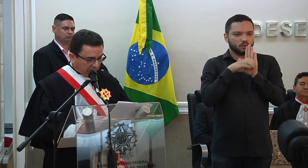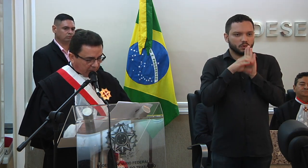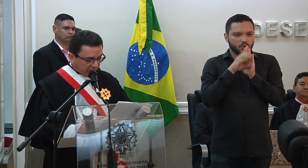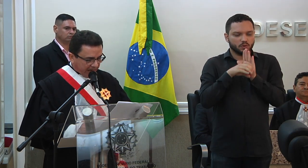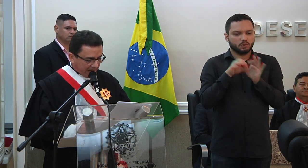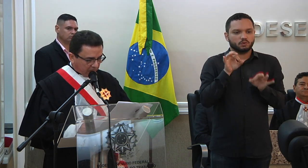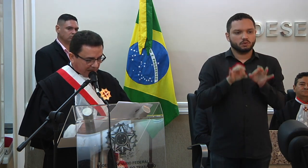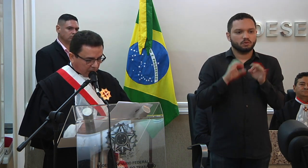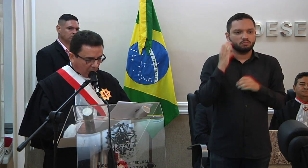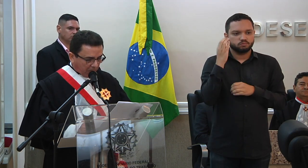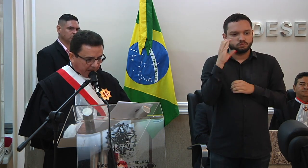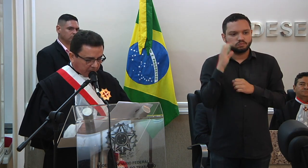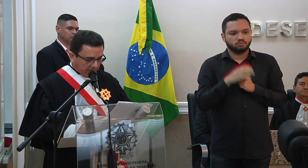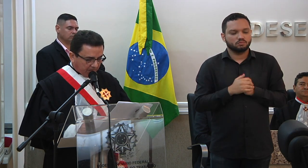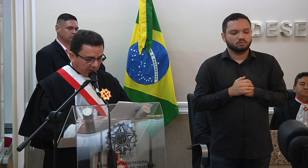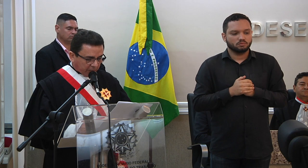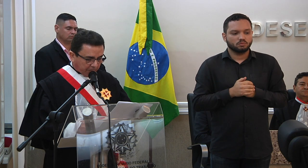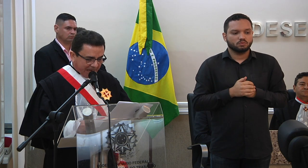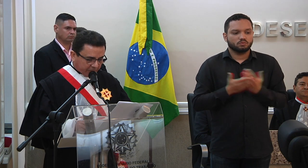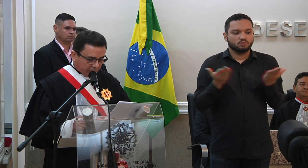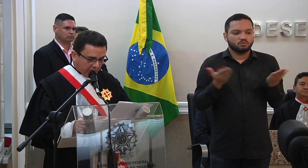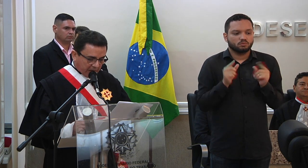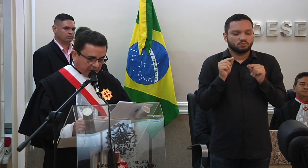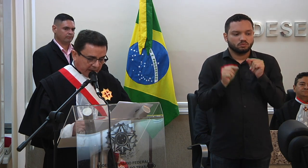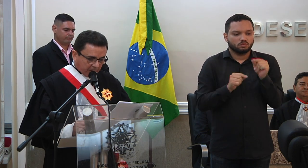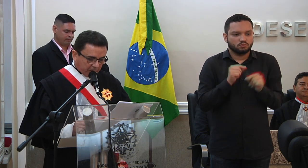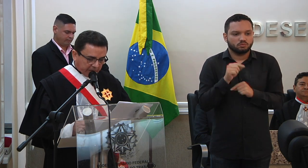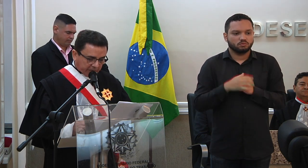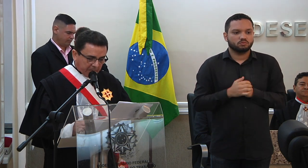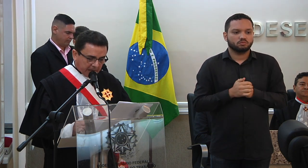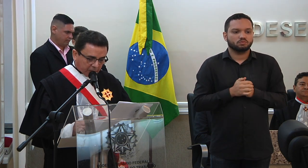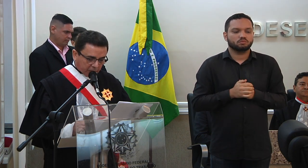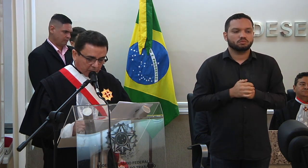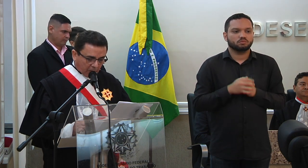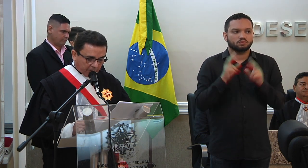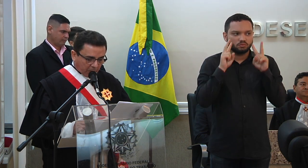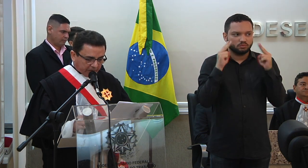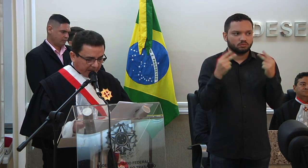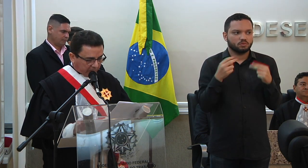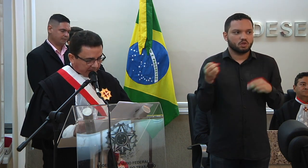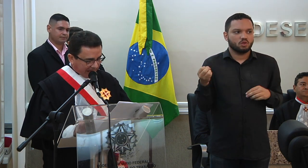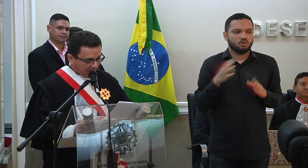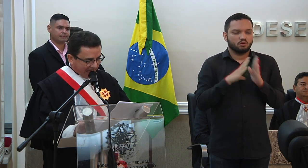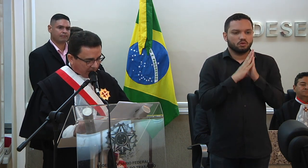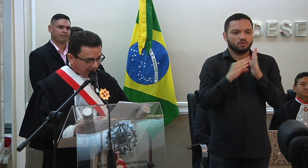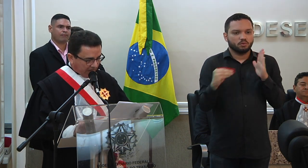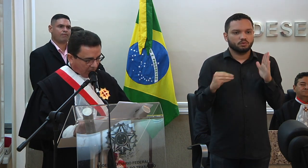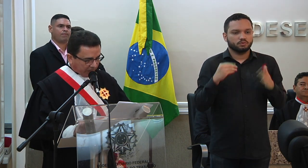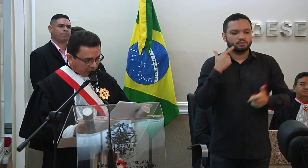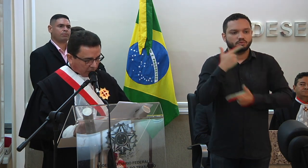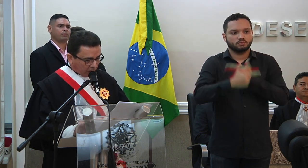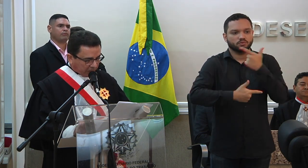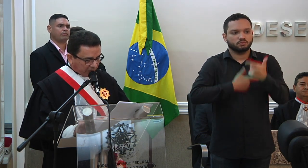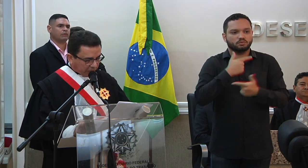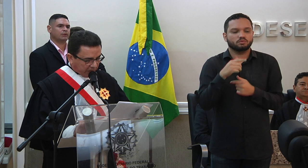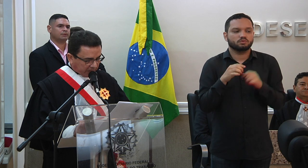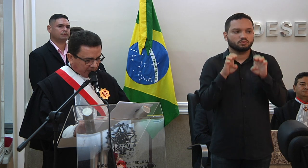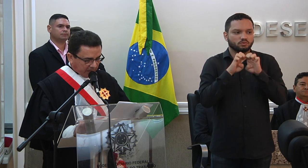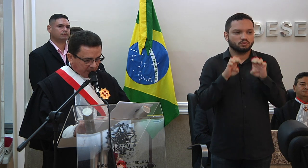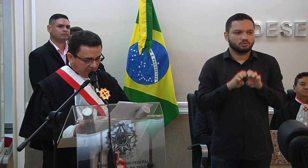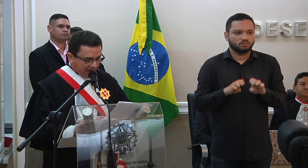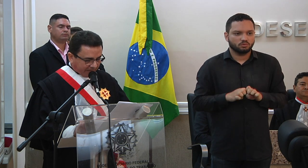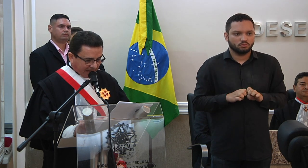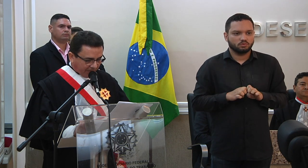científicos geram no atual momento espaço de reconhecimento de um novo modelo de trabalho com estrutura